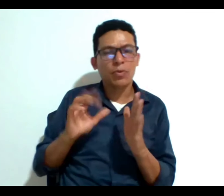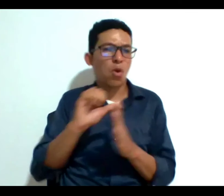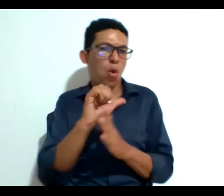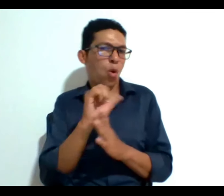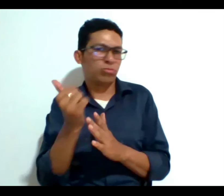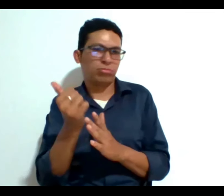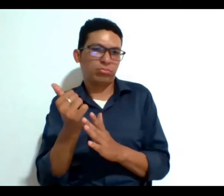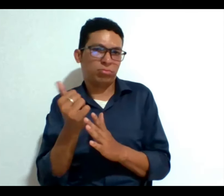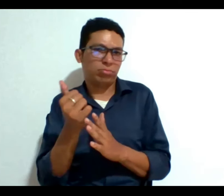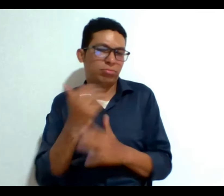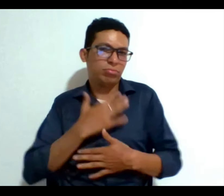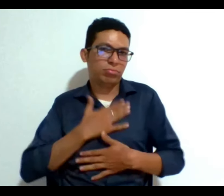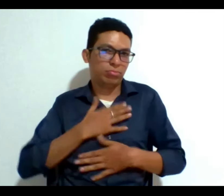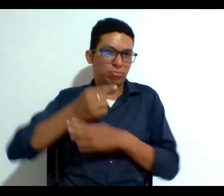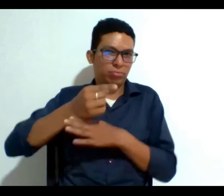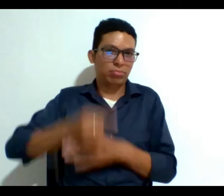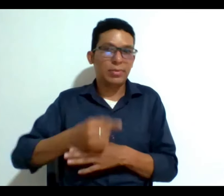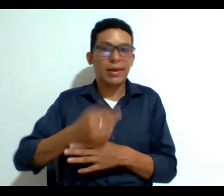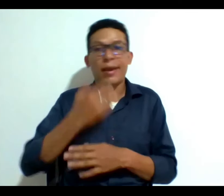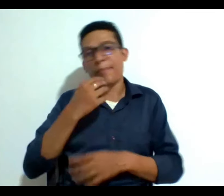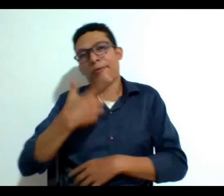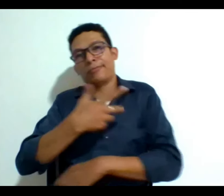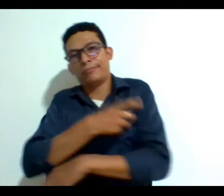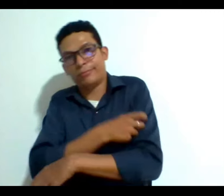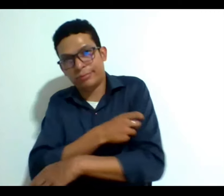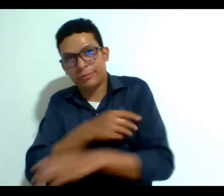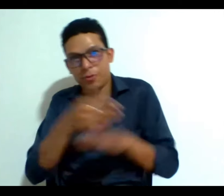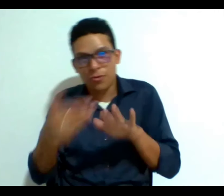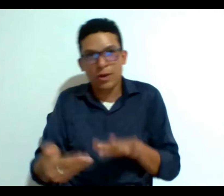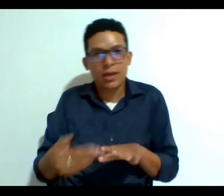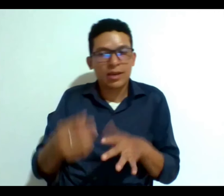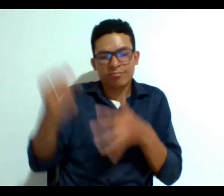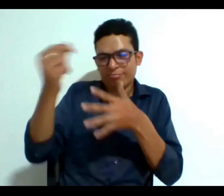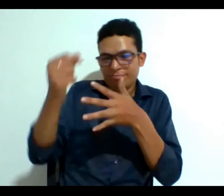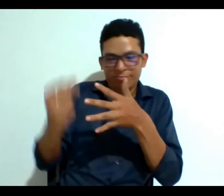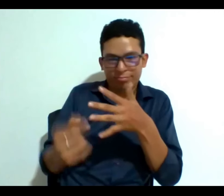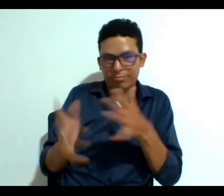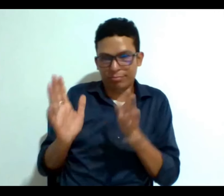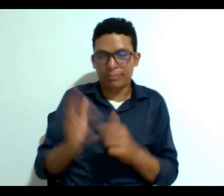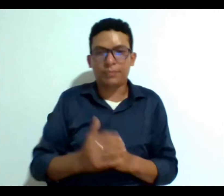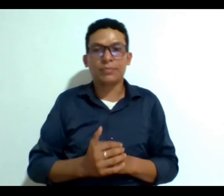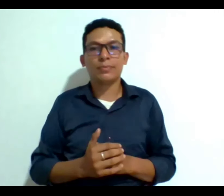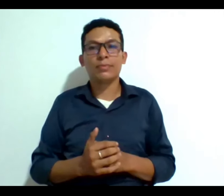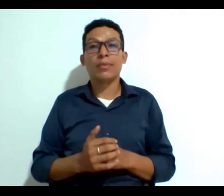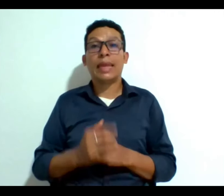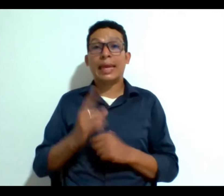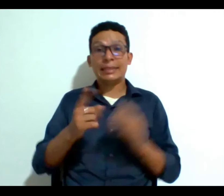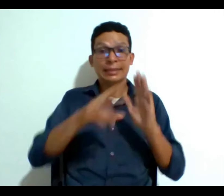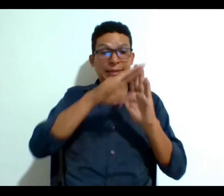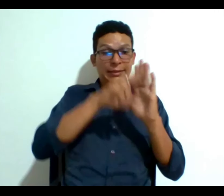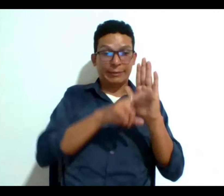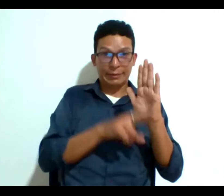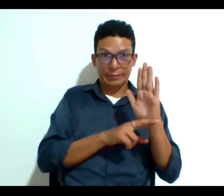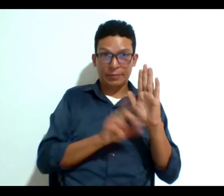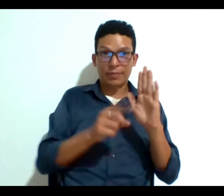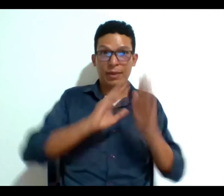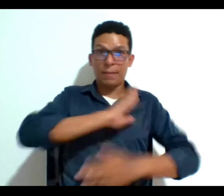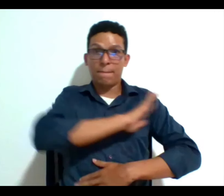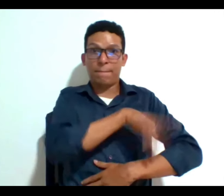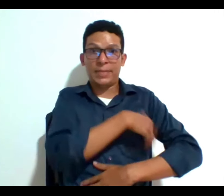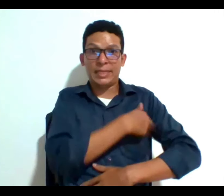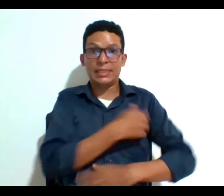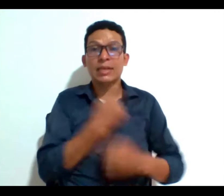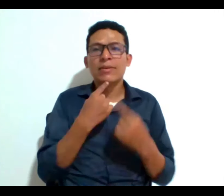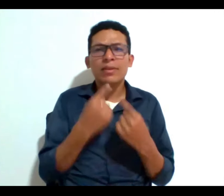por ejemplo en torno a la eutanasia u otras cosas esta regulación del Ministerio hoy nos ha dejado claro que